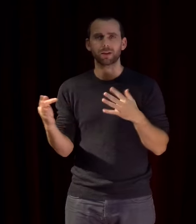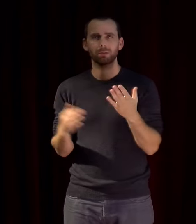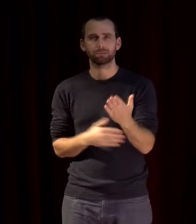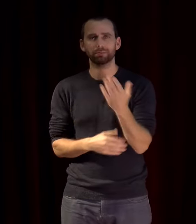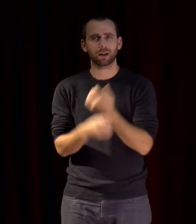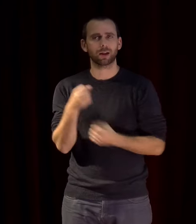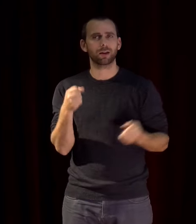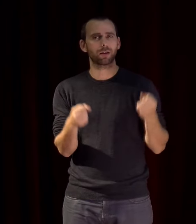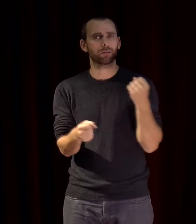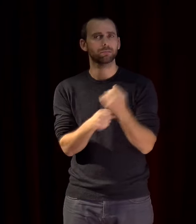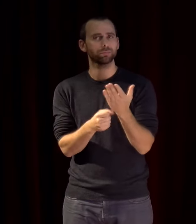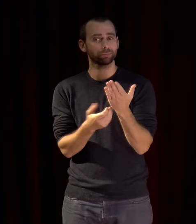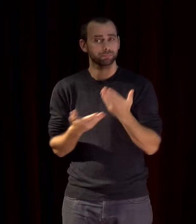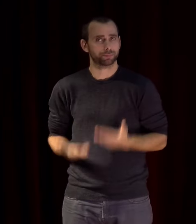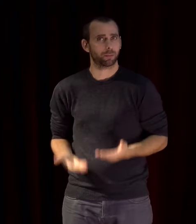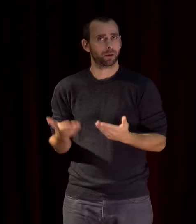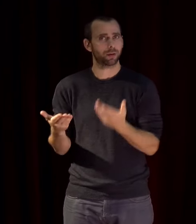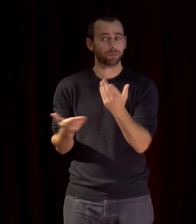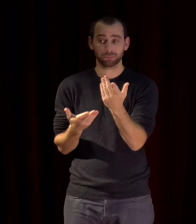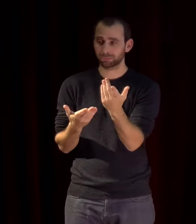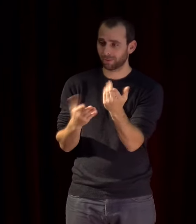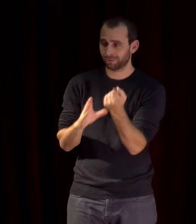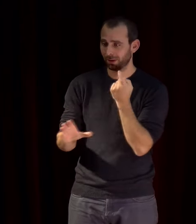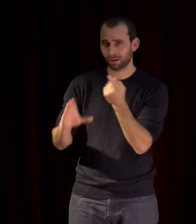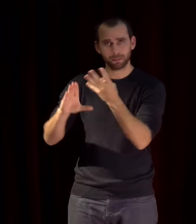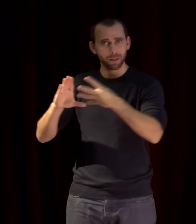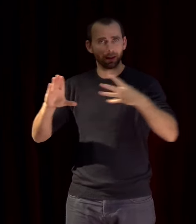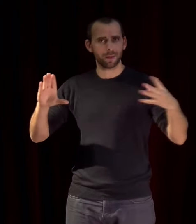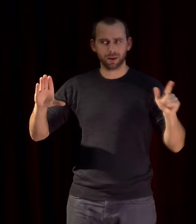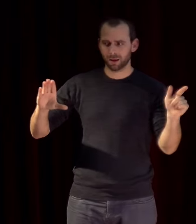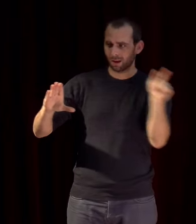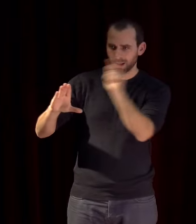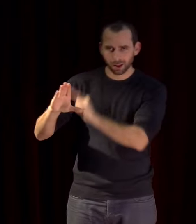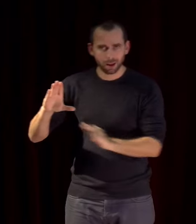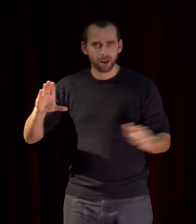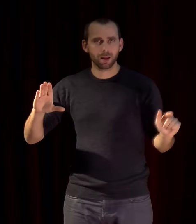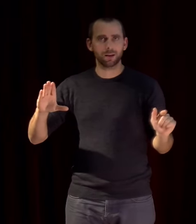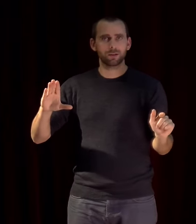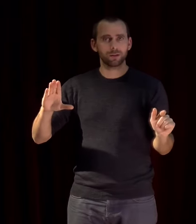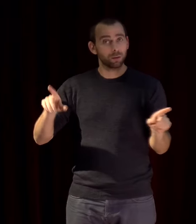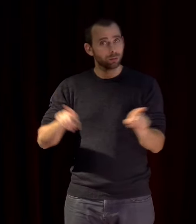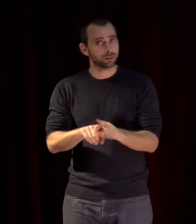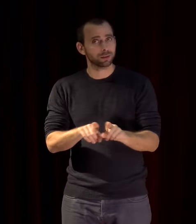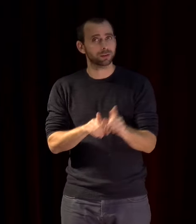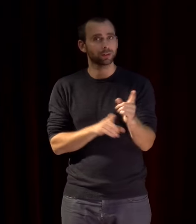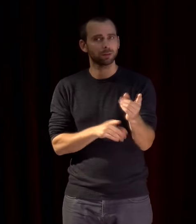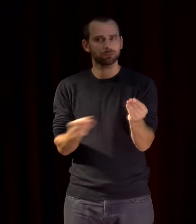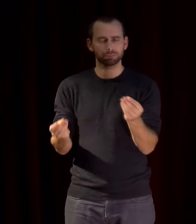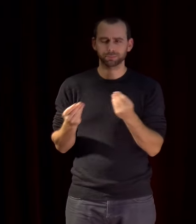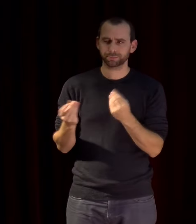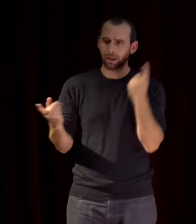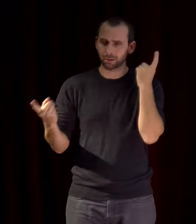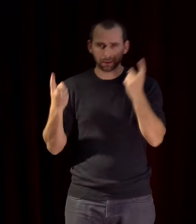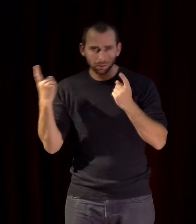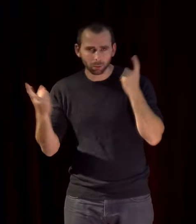venant de différents endroits de la Méditerranée mais aussi c'est une opportunité de réflexion et d